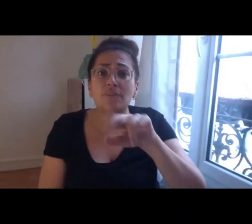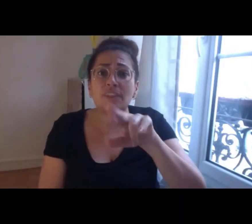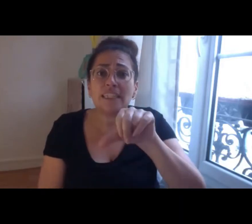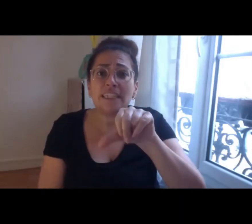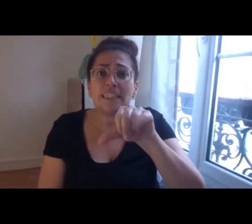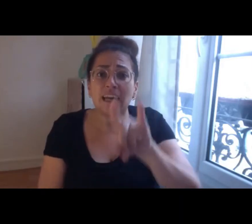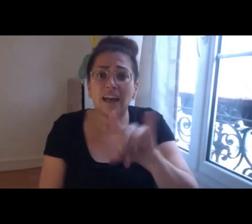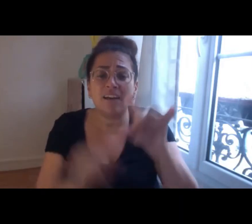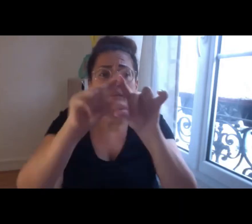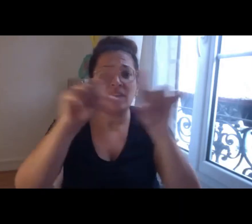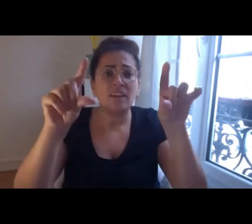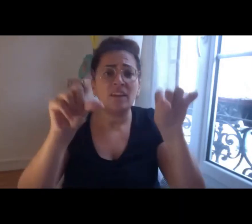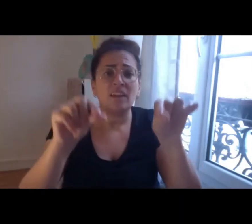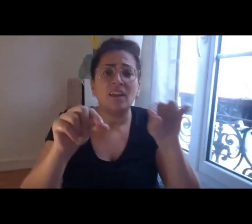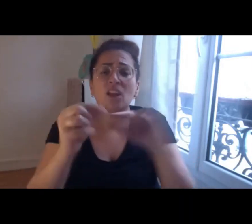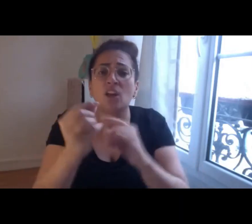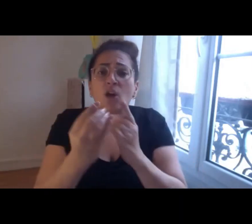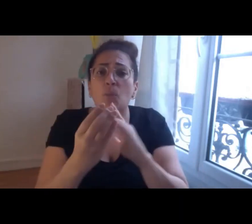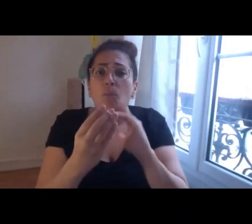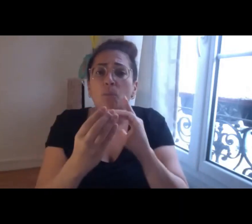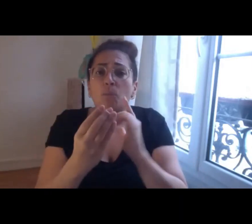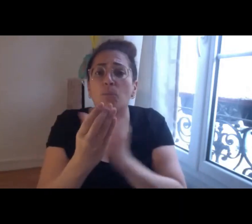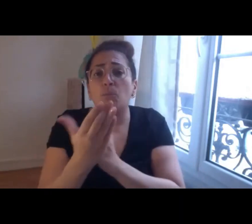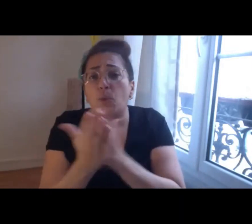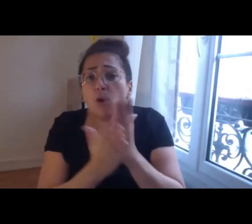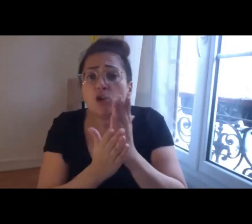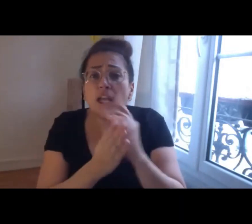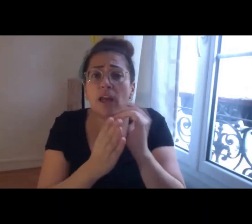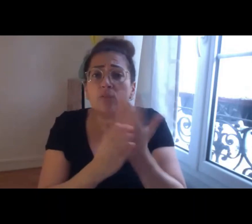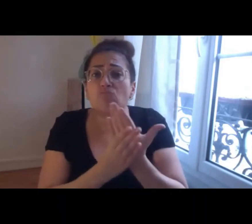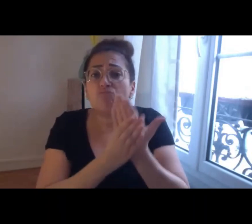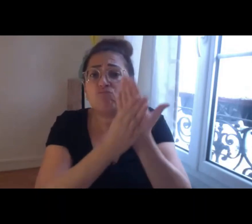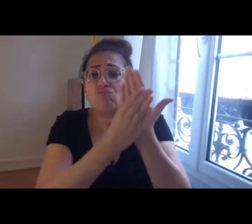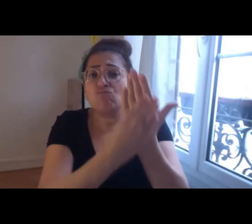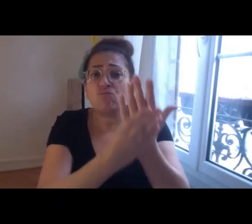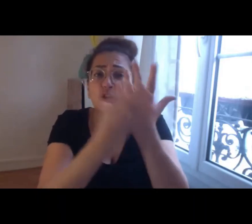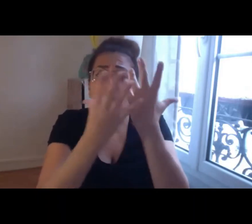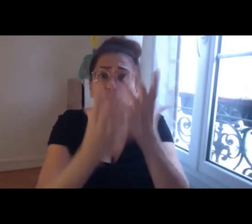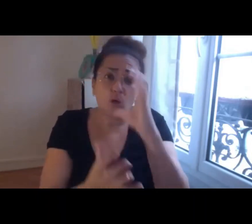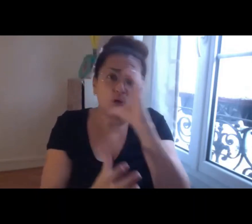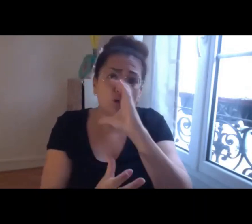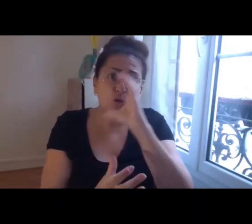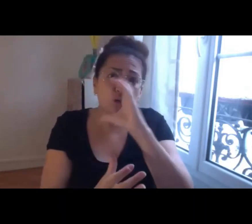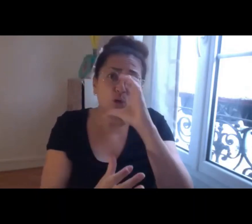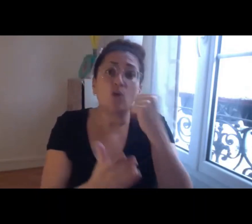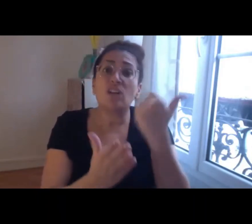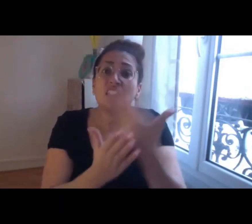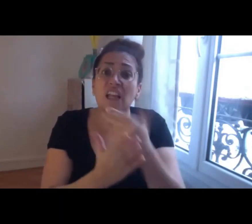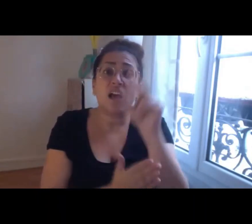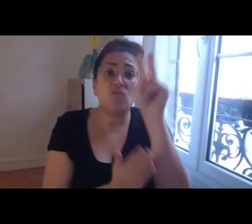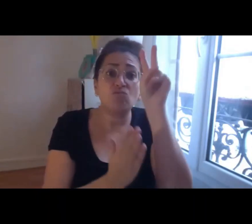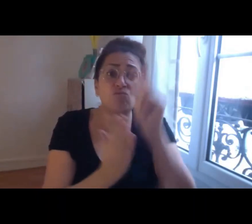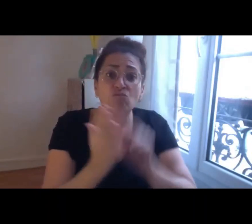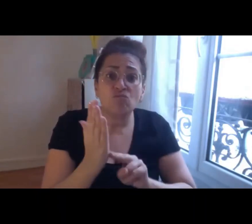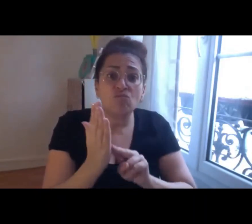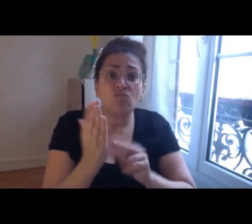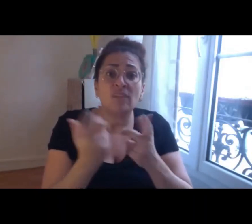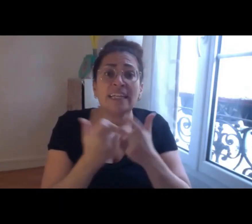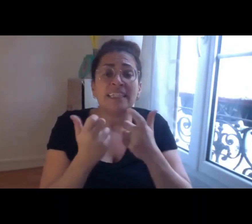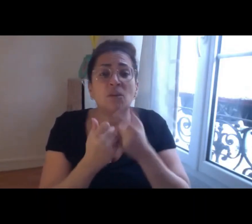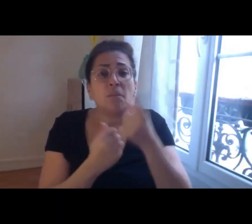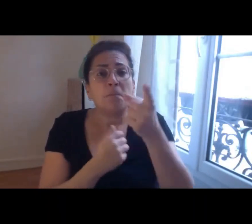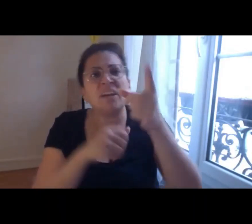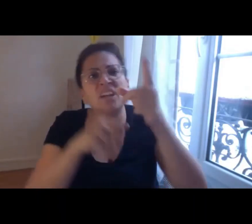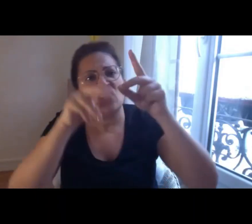déposer un projet vous avez vraiment toutes les informations et en particulier la présentation de l'appel à projets en lui-même